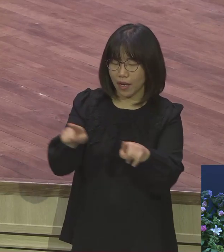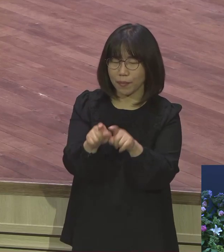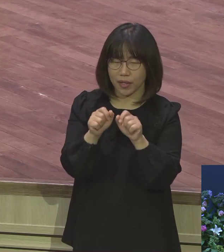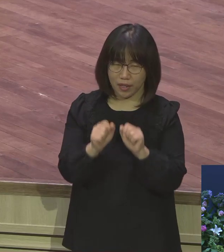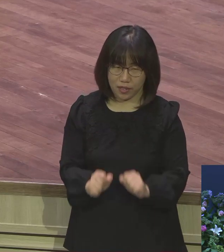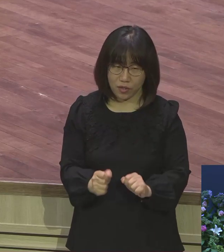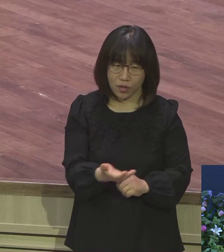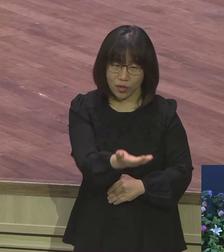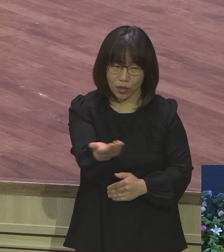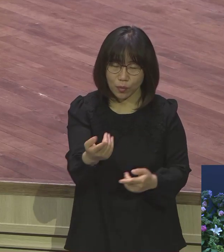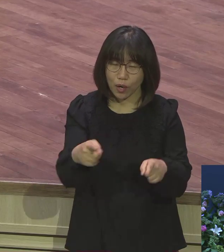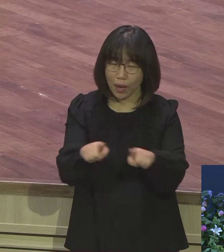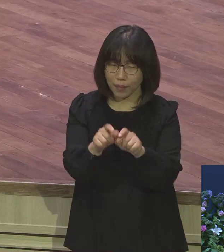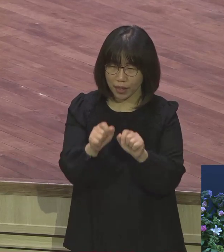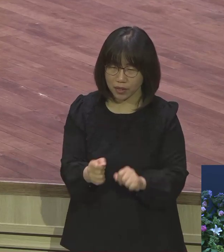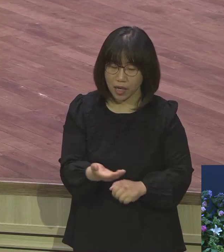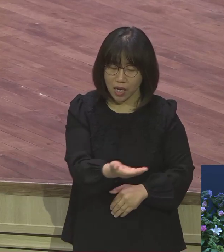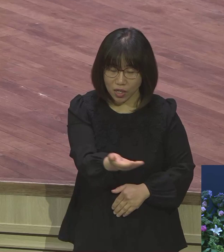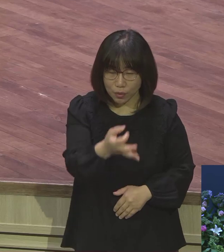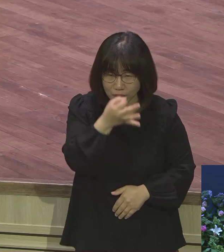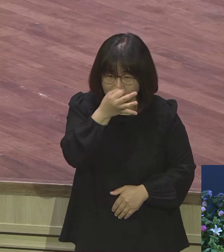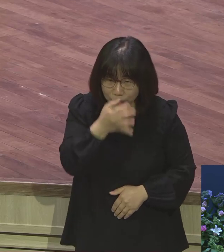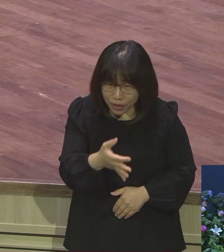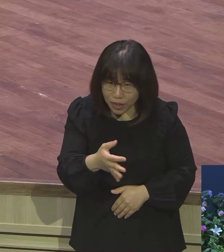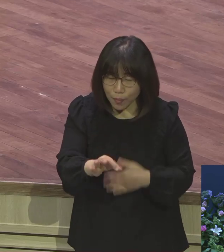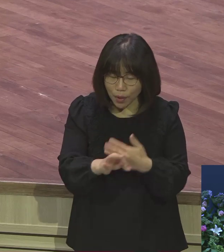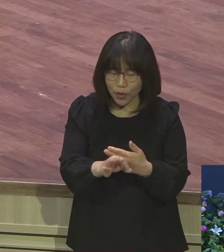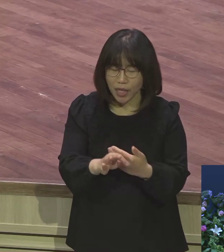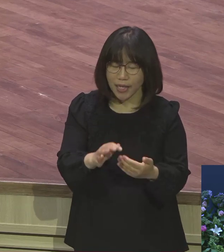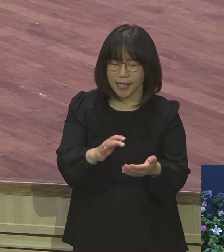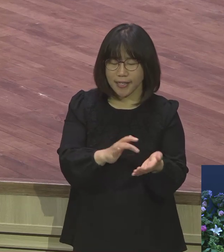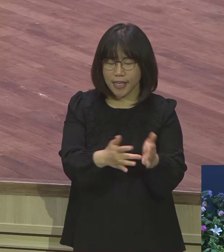그 어려움을 감당하도록 안고 계십니다 안고 억고가니요 안고